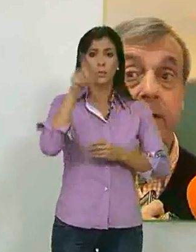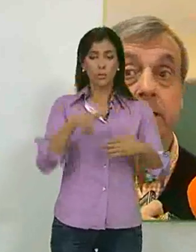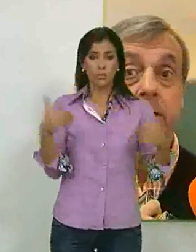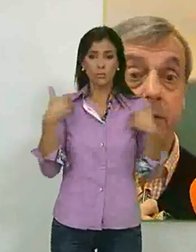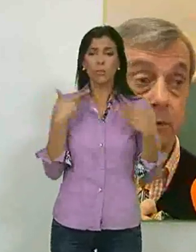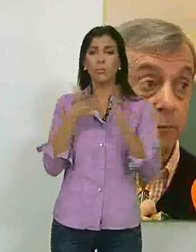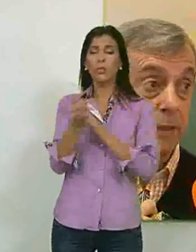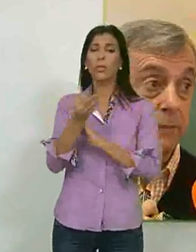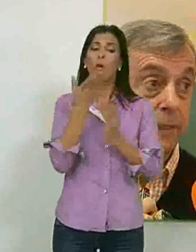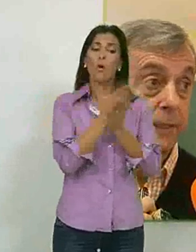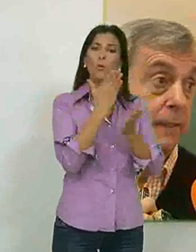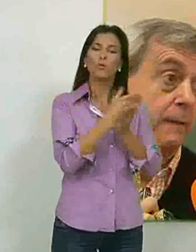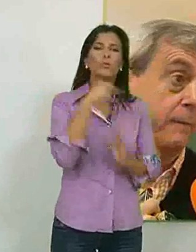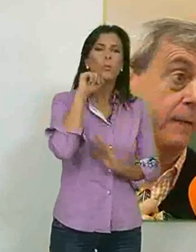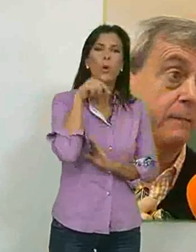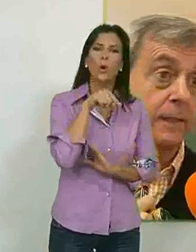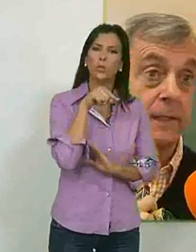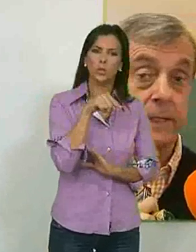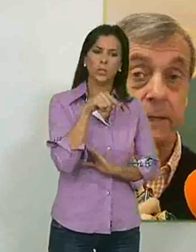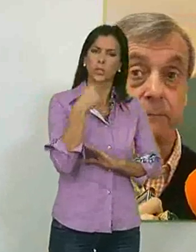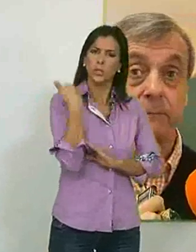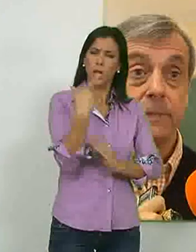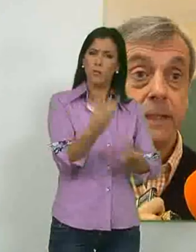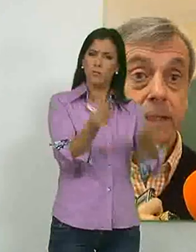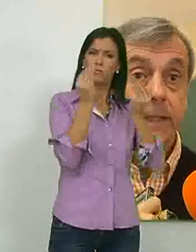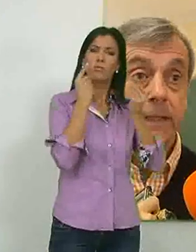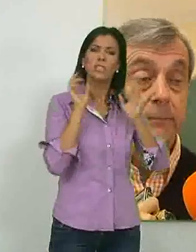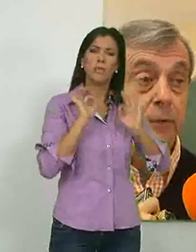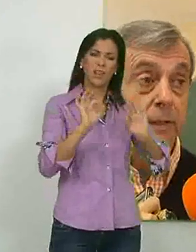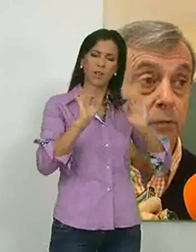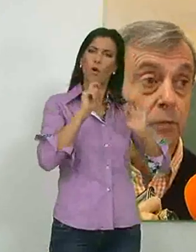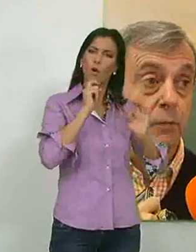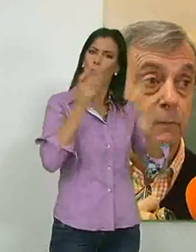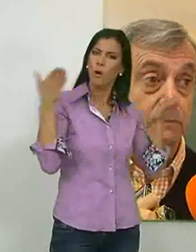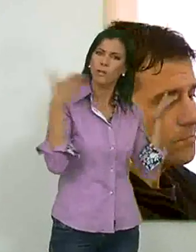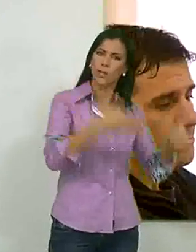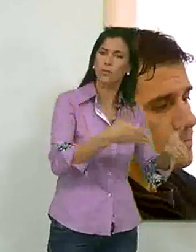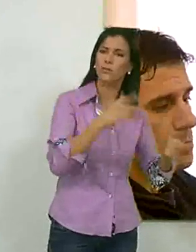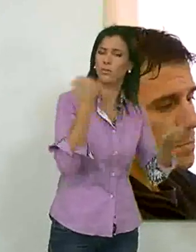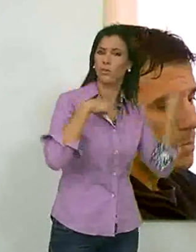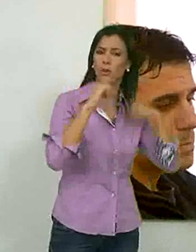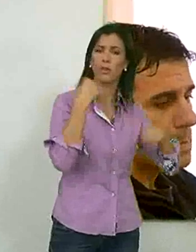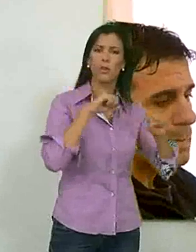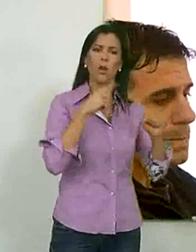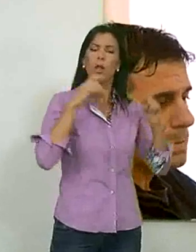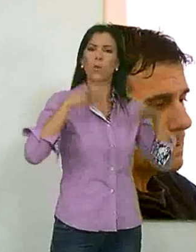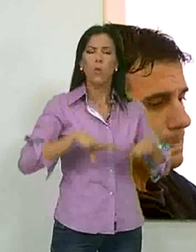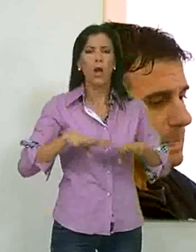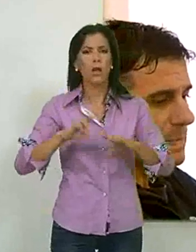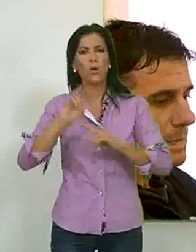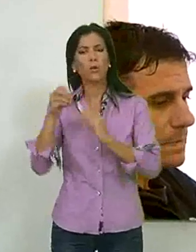El corporativo ha indicado que a través del curso Los Bomberos de Motril se han especializado en este tipo de intervenciones que no son de la